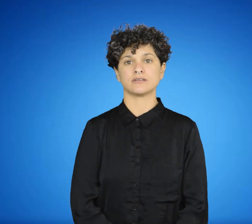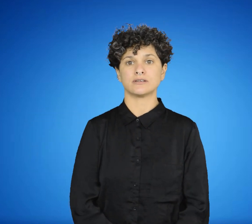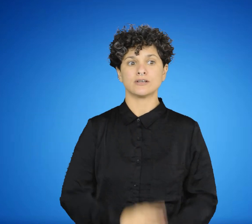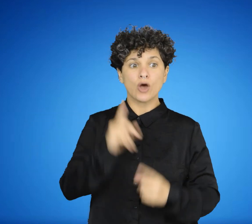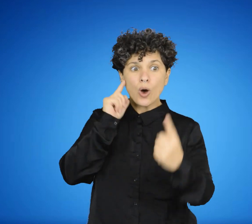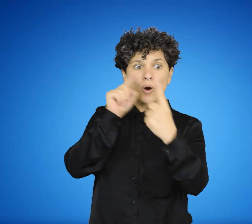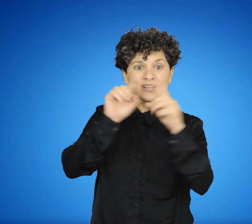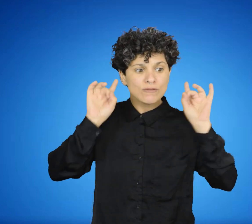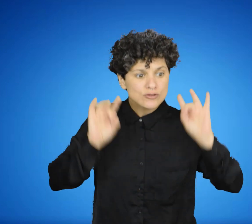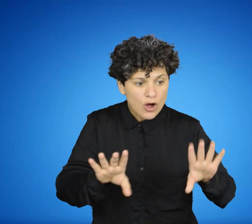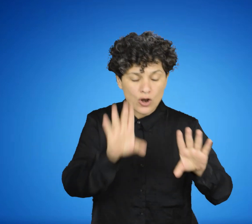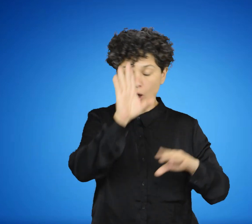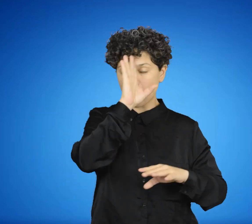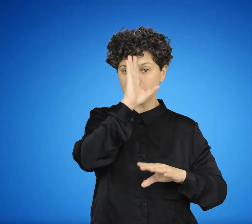1672, p. 12